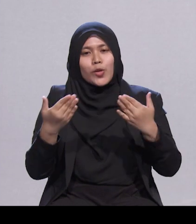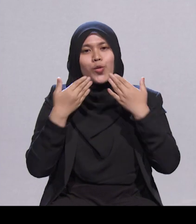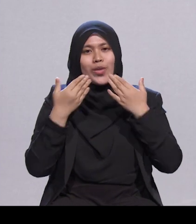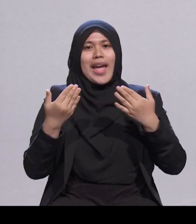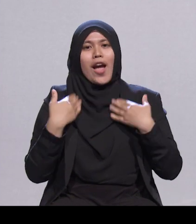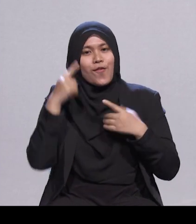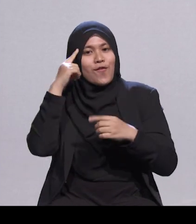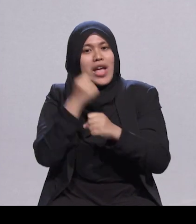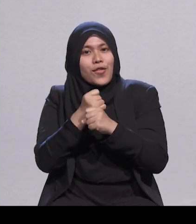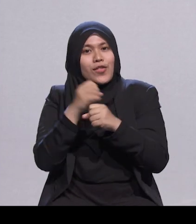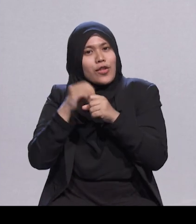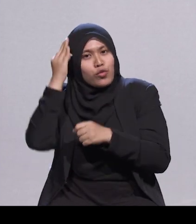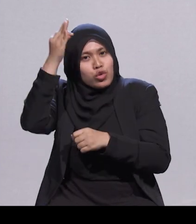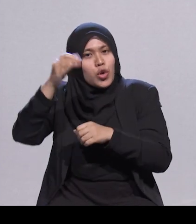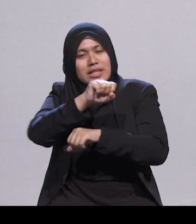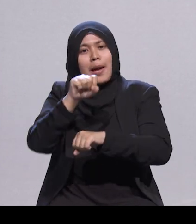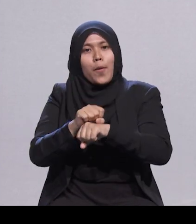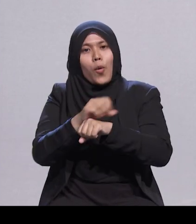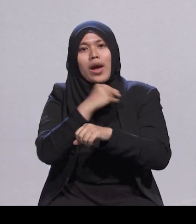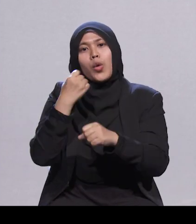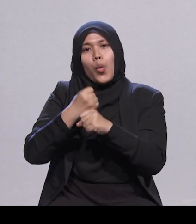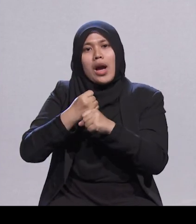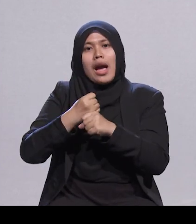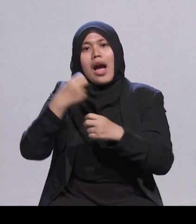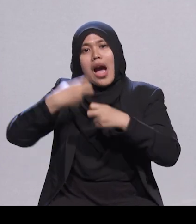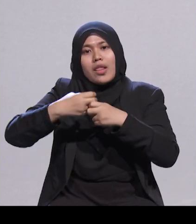bertungkus lumus dengan kaum lain untuk bangunkan Singapura.